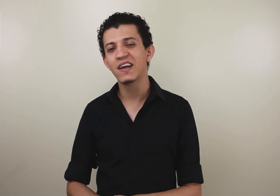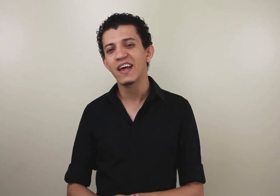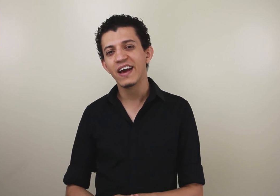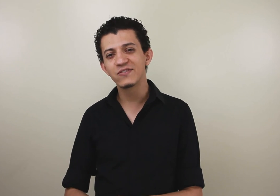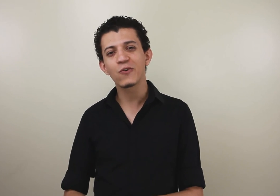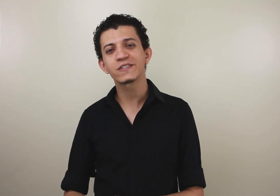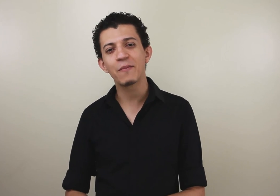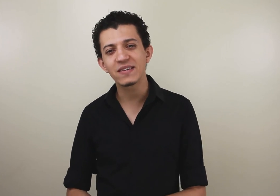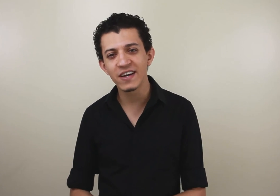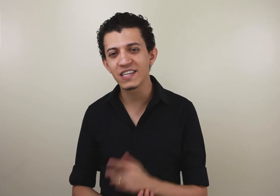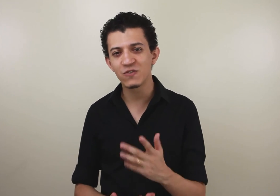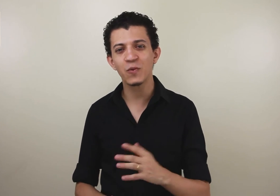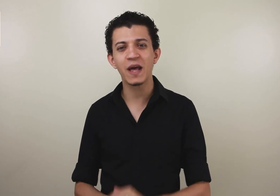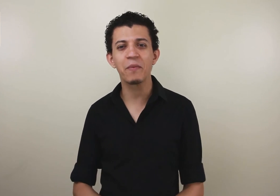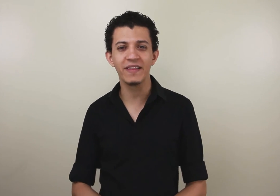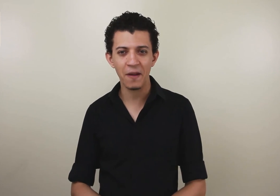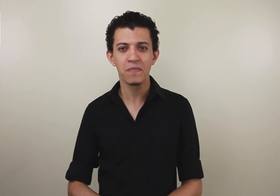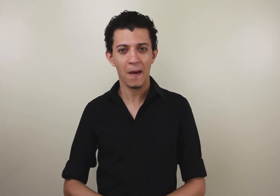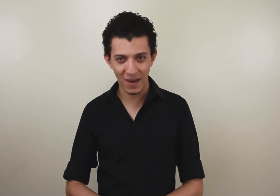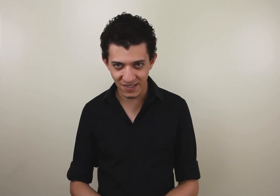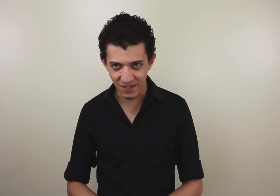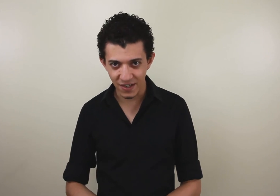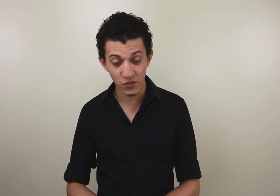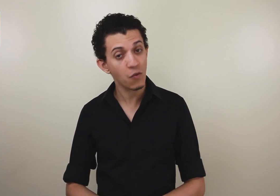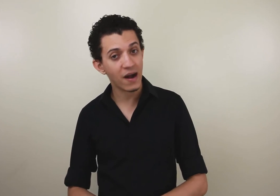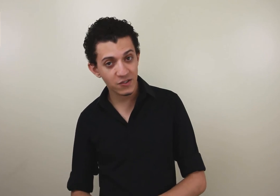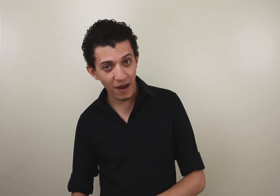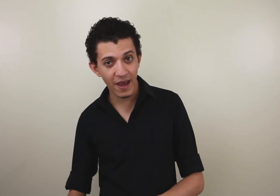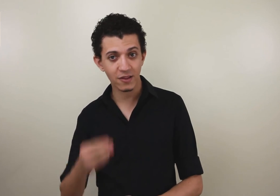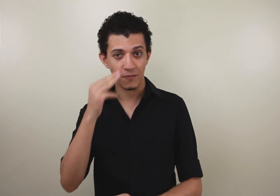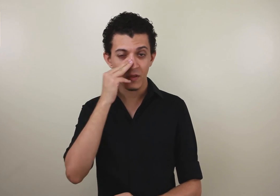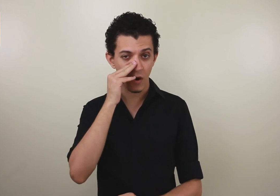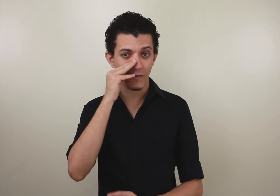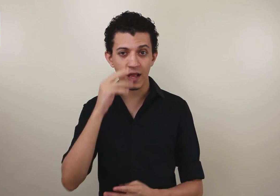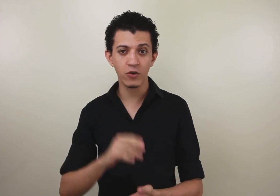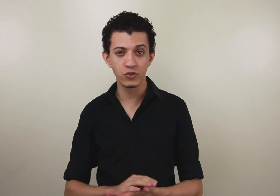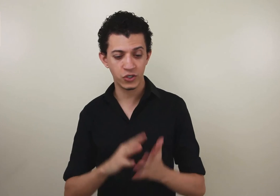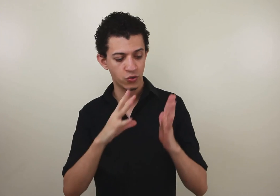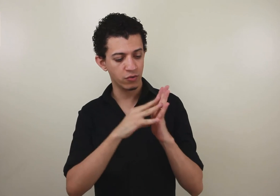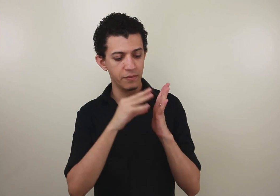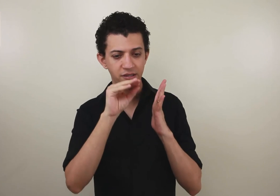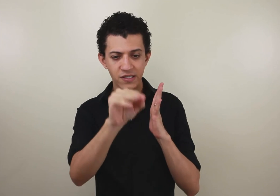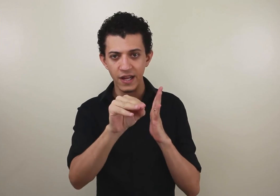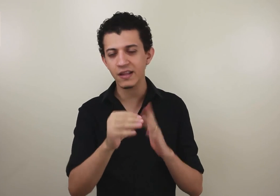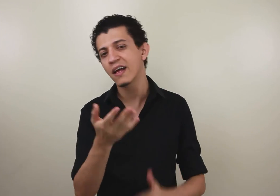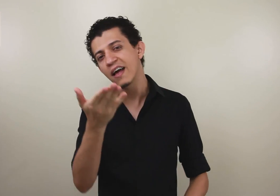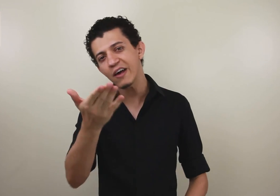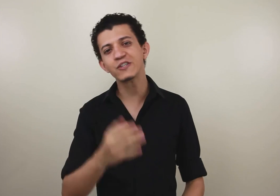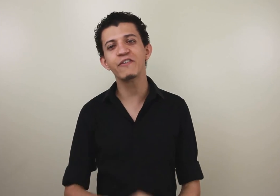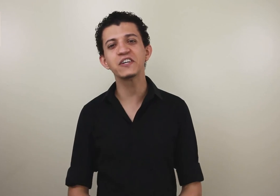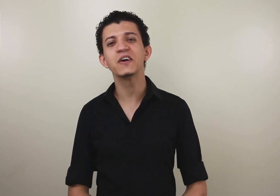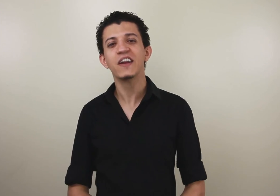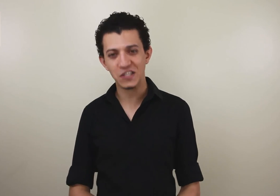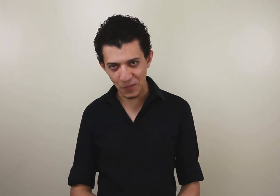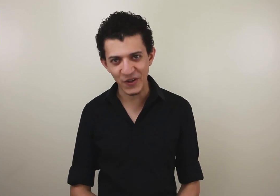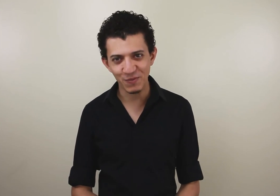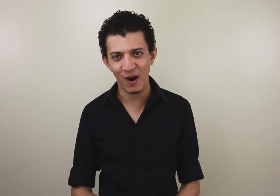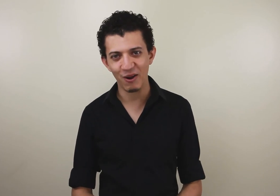eles vão gostar bastante. Eles vão poder aprender bastante. Eu sou o Matos Barreto. Co-fundador do Instituto Livros Escritos. Eu te vejo em nossa próxima aula.